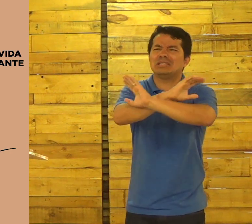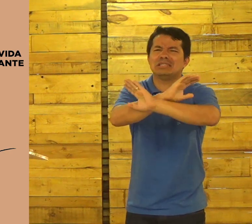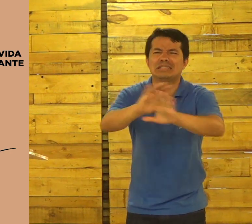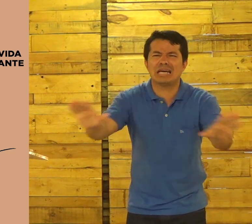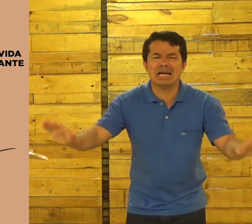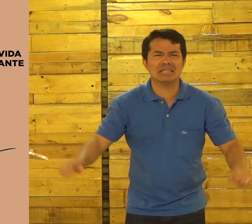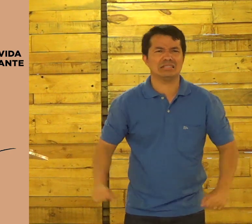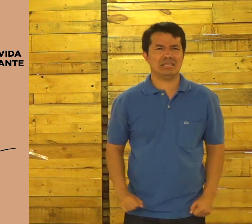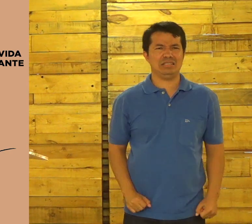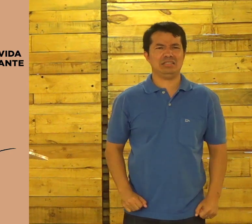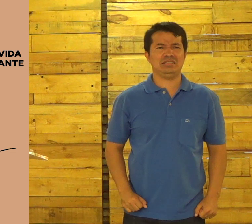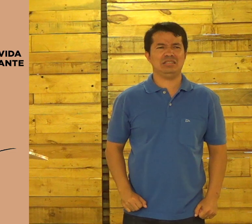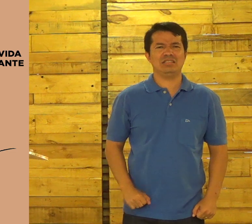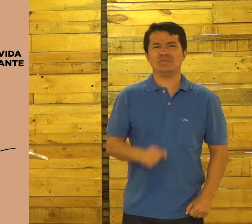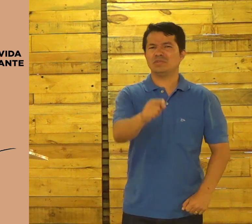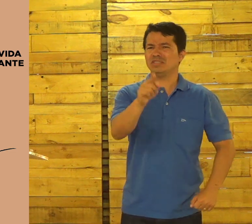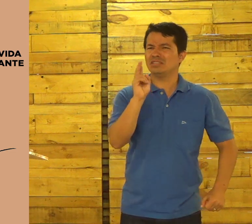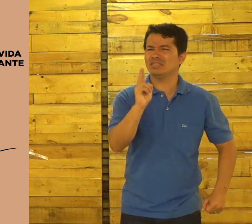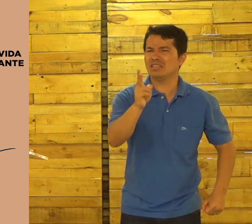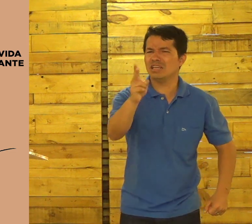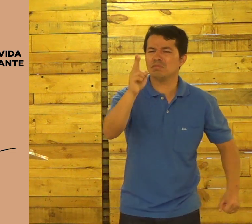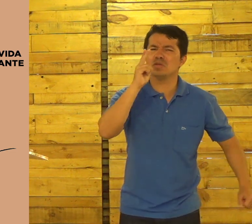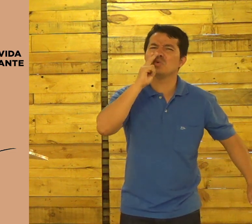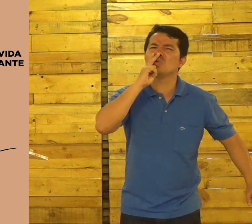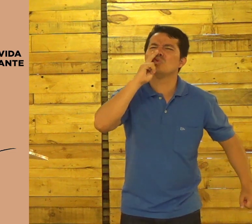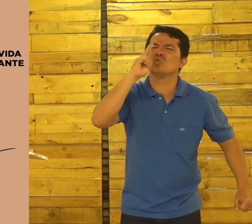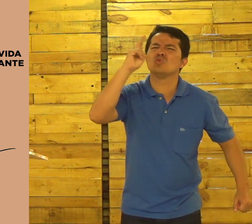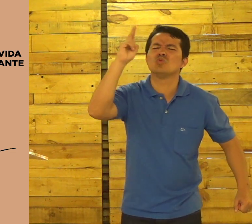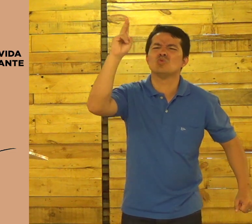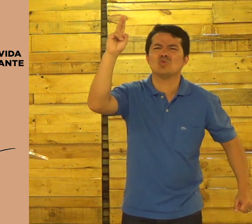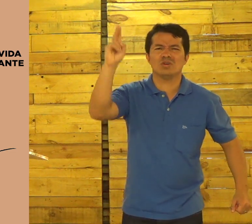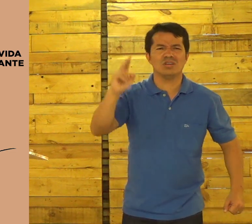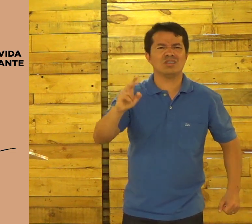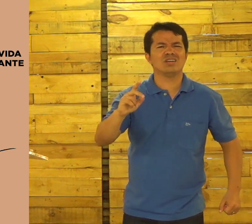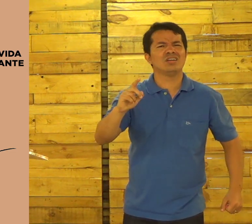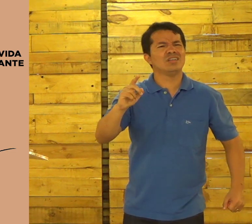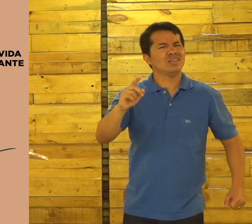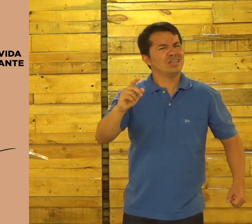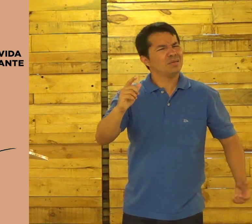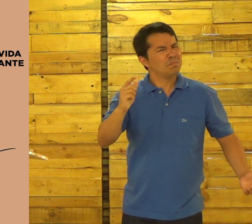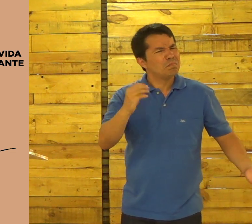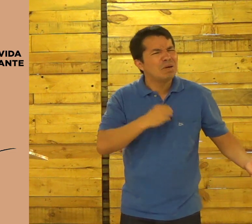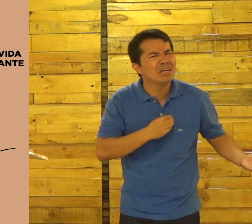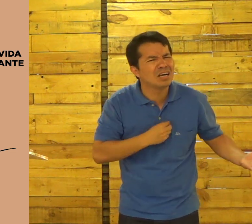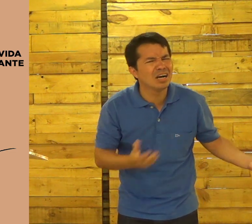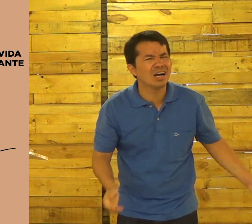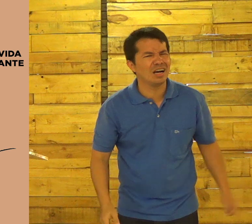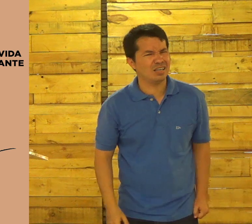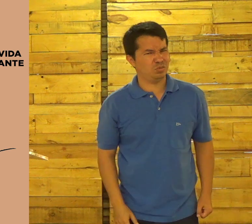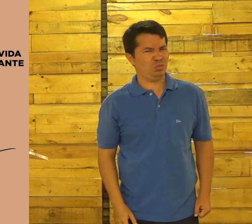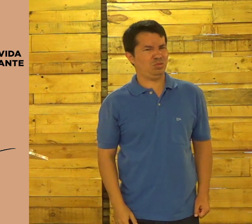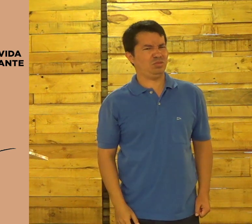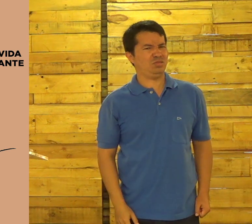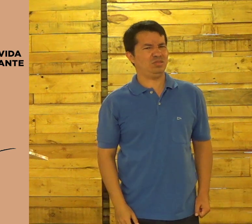Agora, pare. Chega. Se você fuma, por exemplo, é pecado.